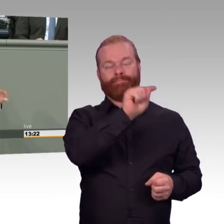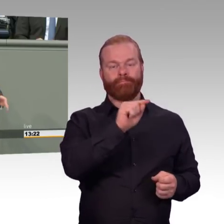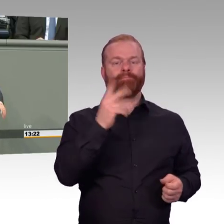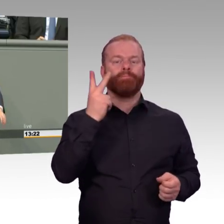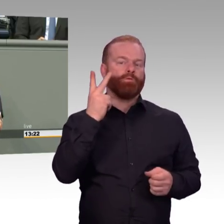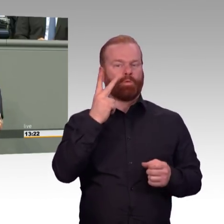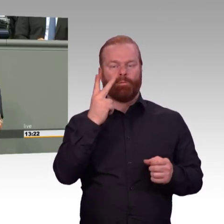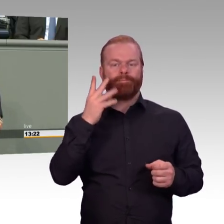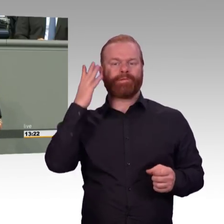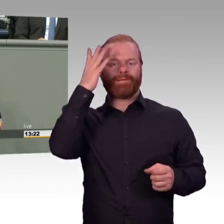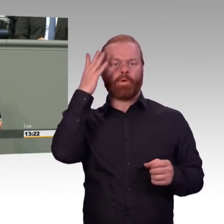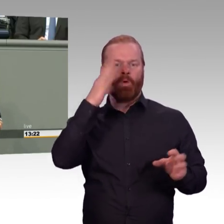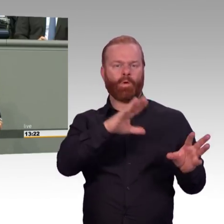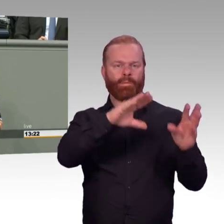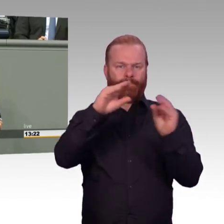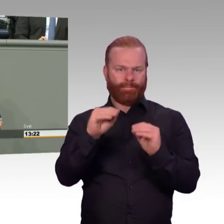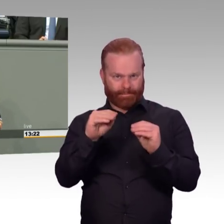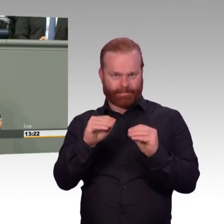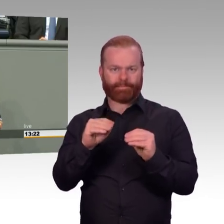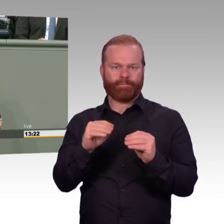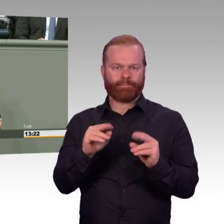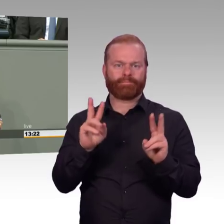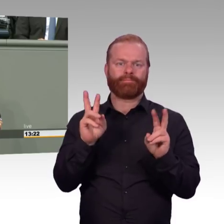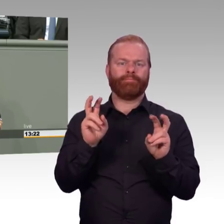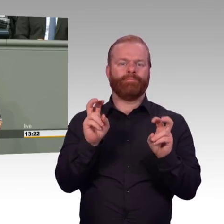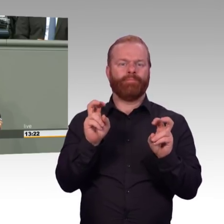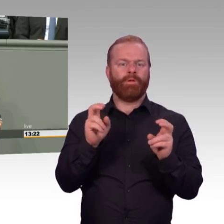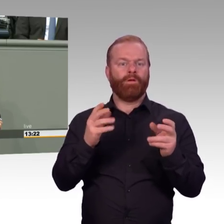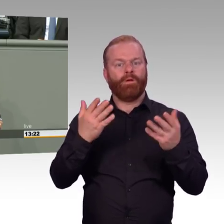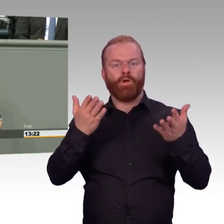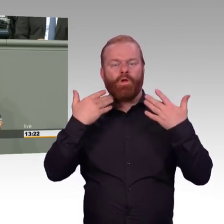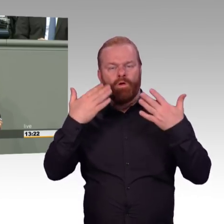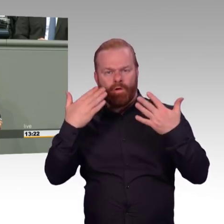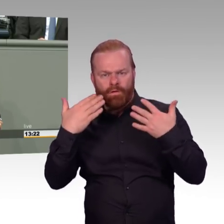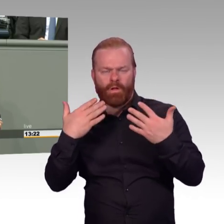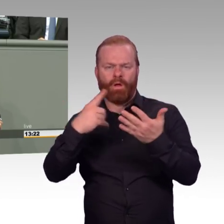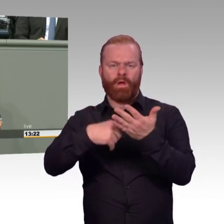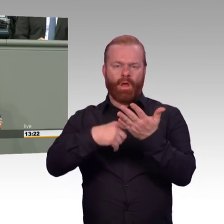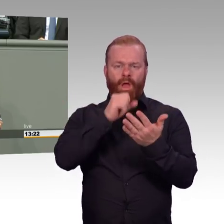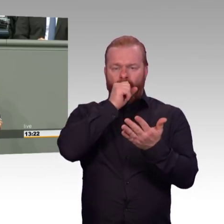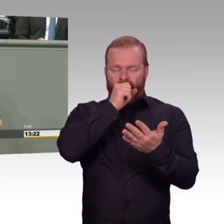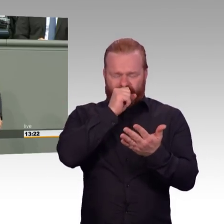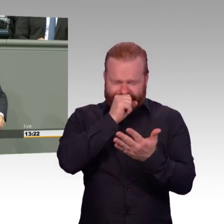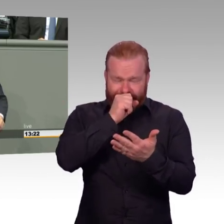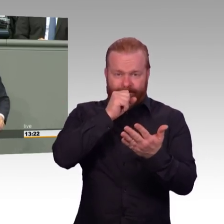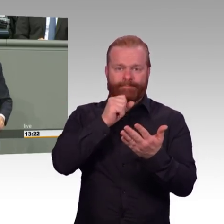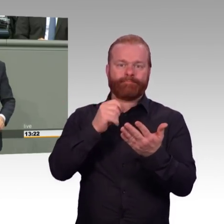Politiker dafür auch noch Beifall. Keine Partei wird dieser Versuchung widerstehen. Bei den schon länger